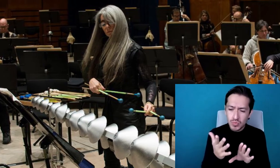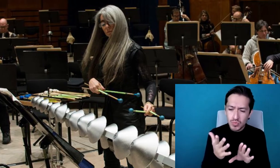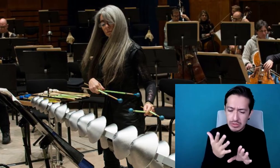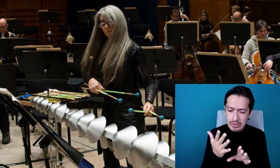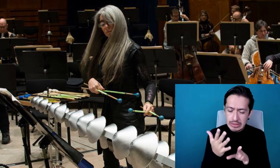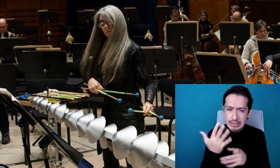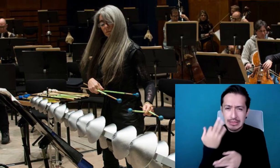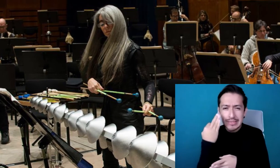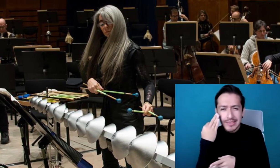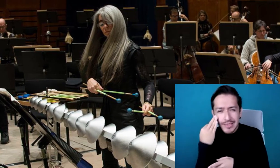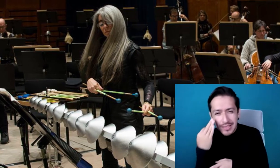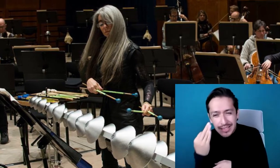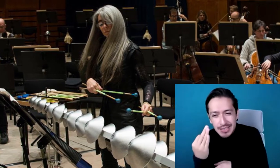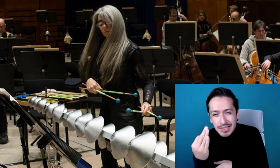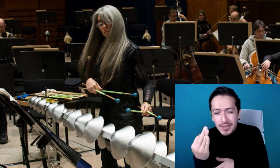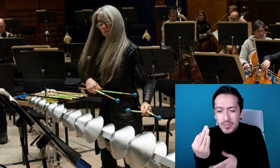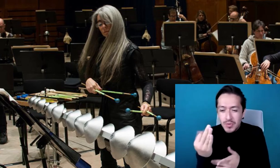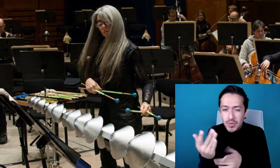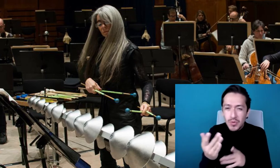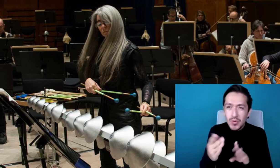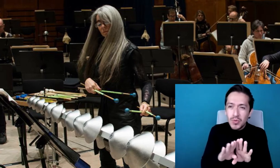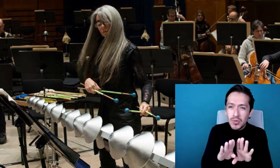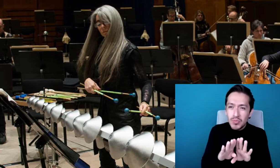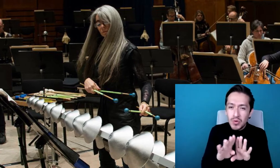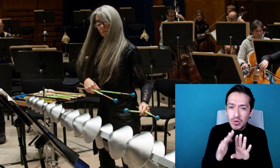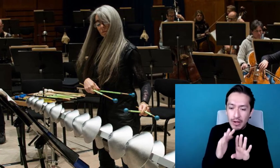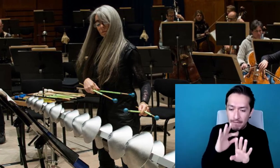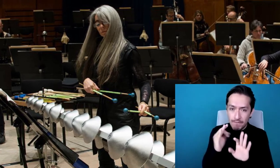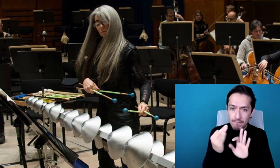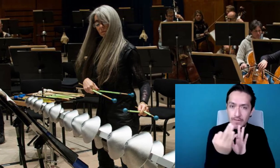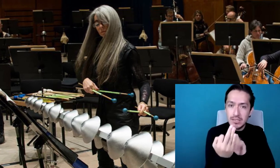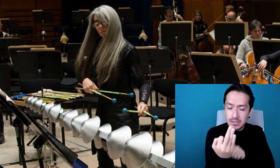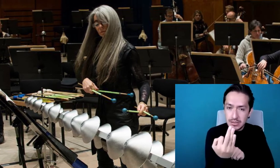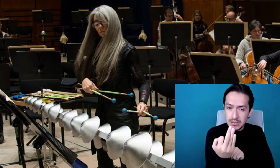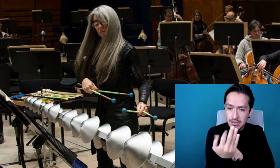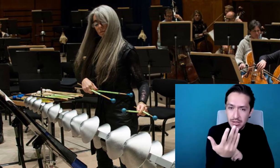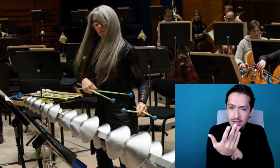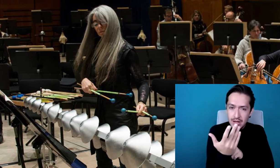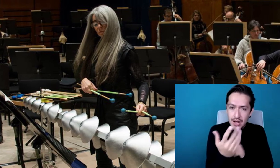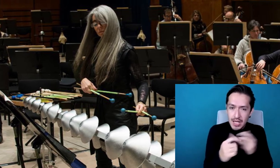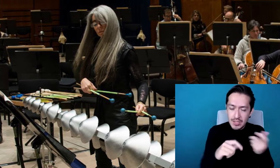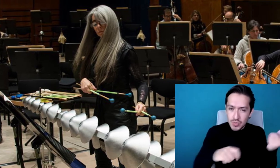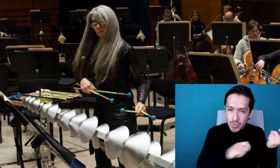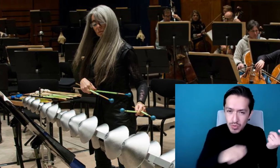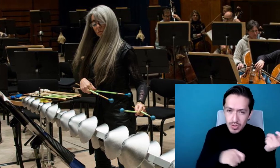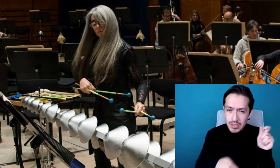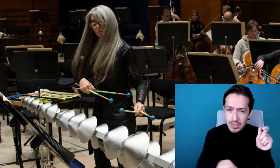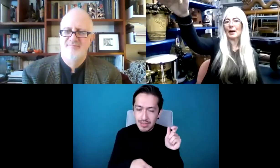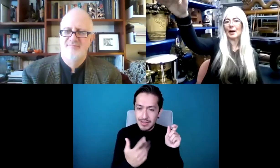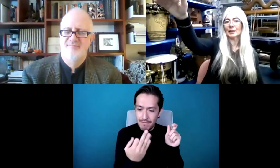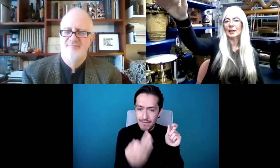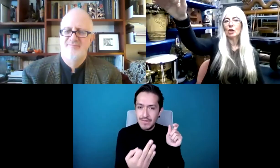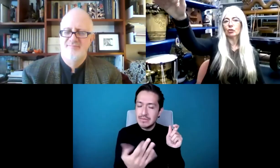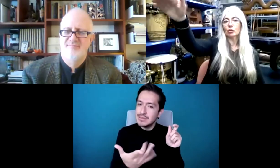lo suficientemente cómodos con algo que estuviera frente a las cuerdas. Porque estaban acostumbrados